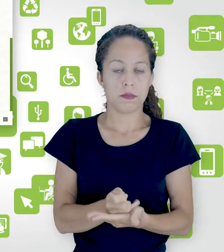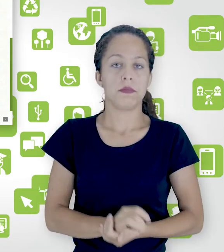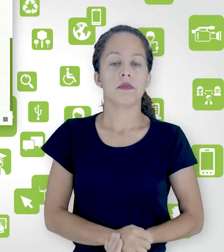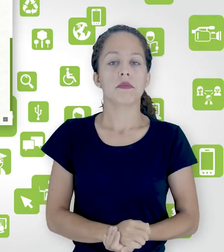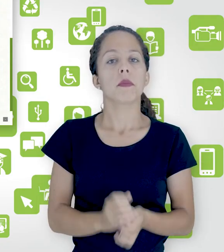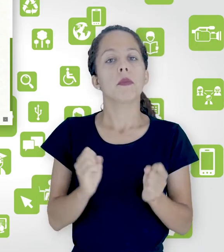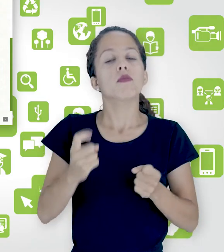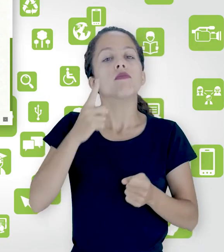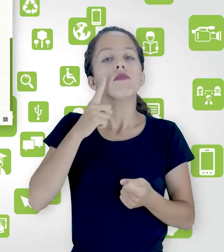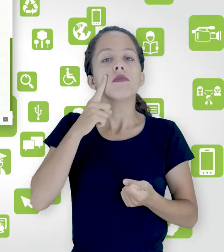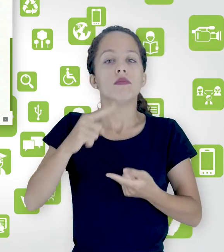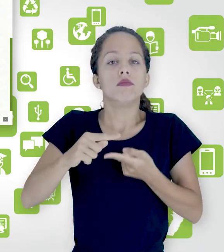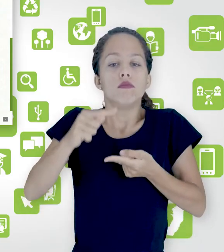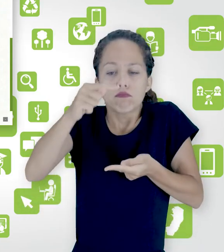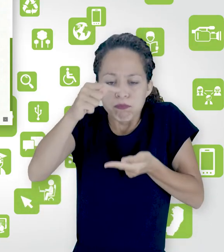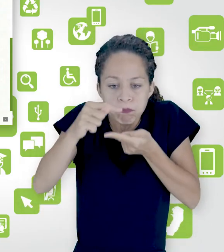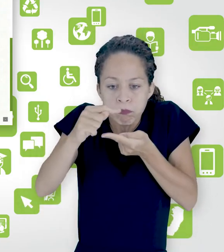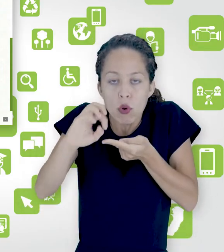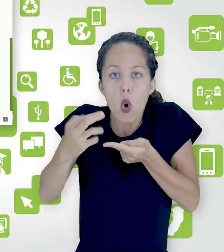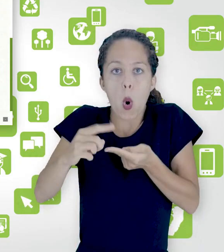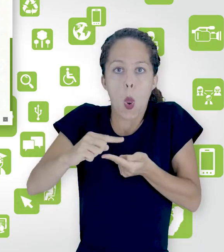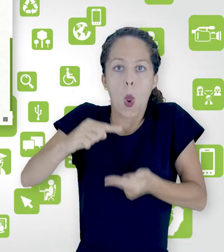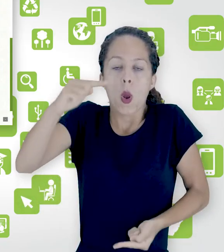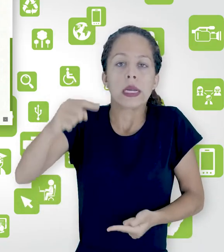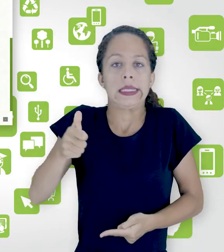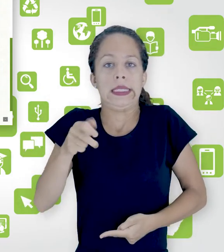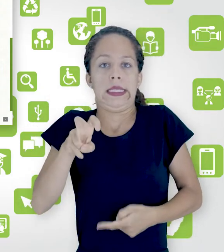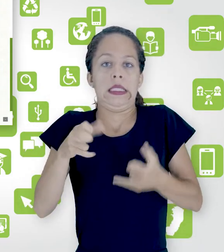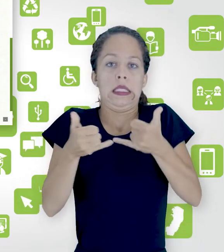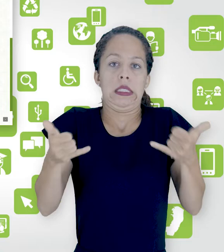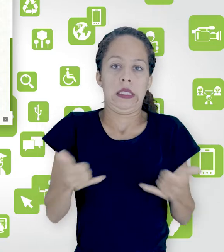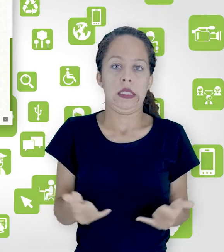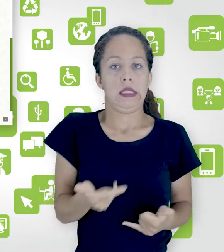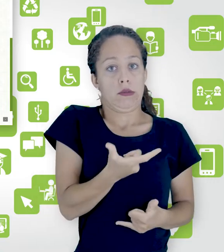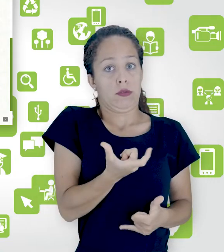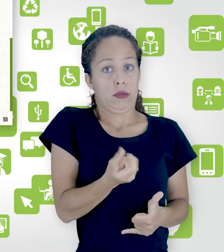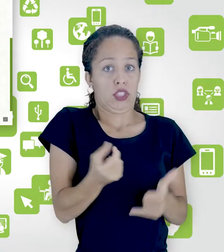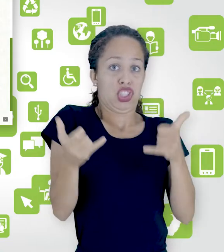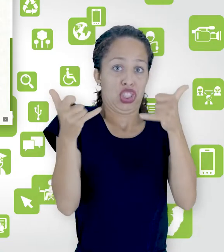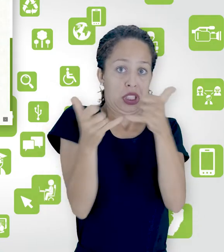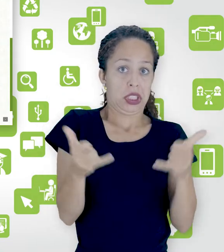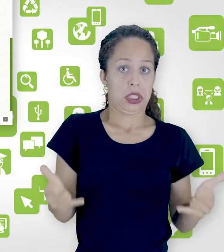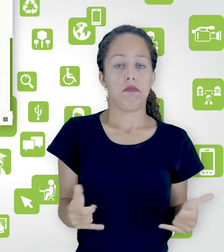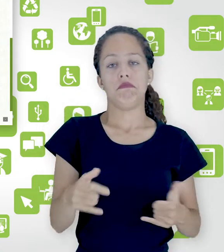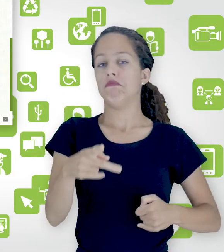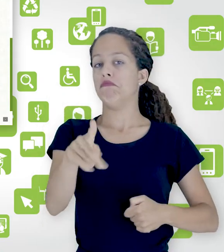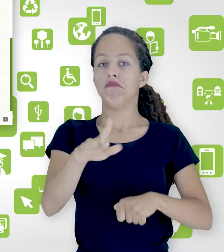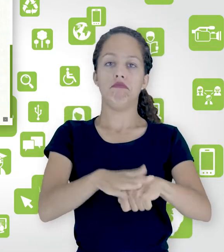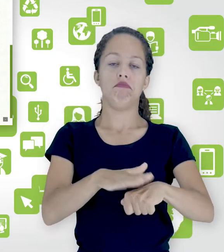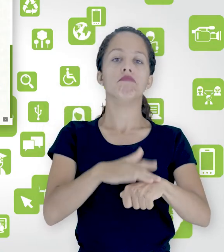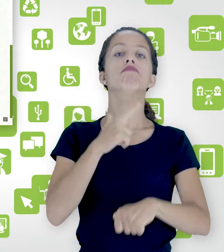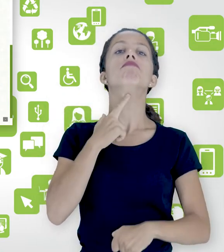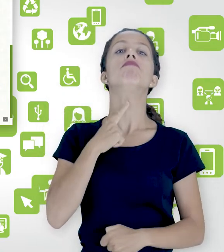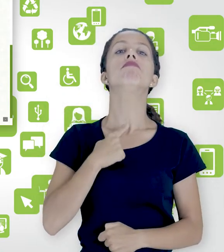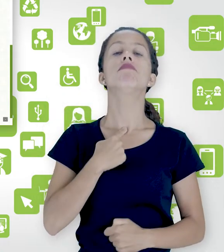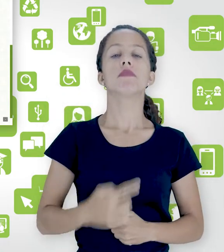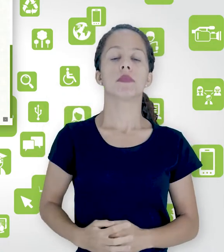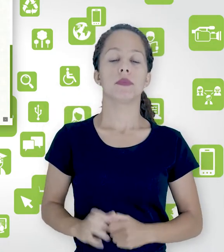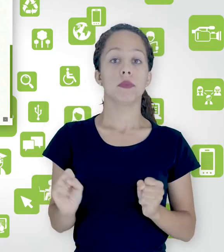definir o tamanho da caixa de entrada de texto, 15 linhas, 20 linhas. Aqui você pode permitir o